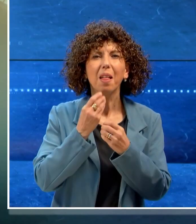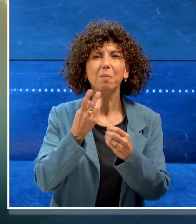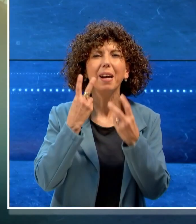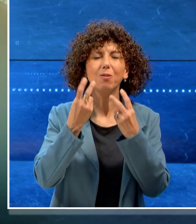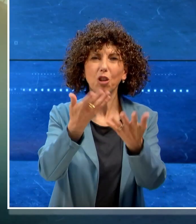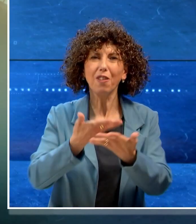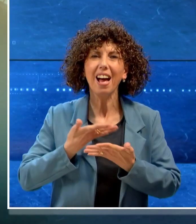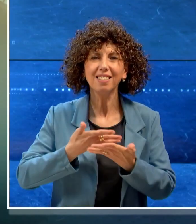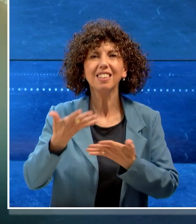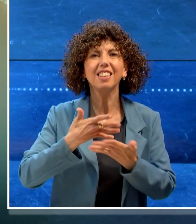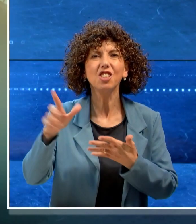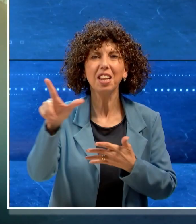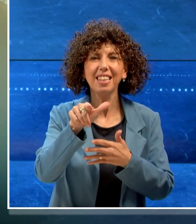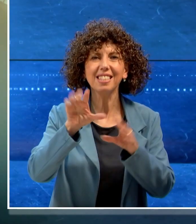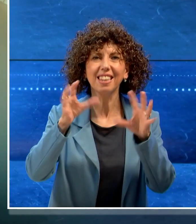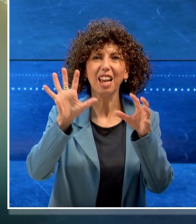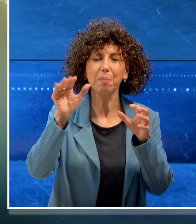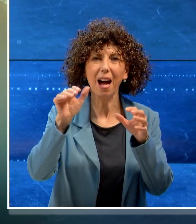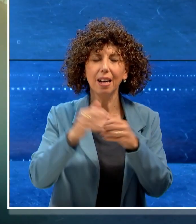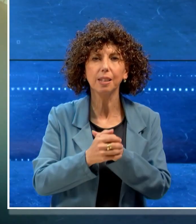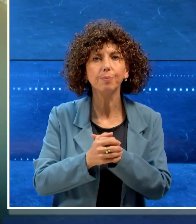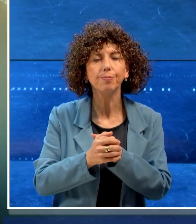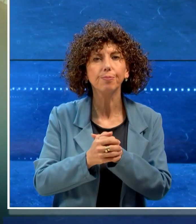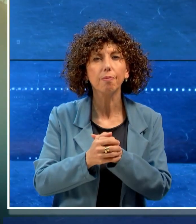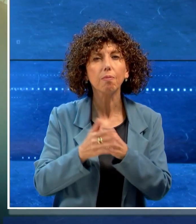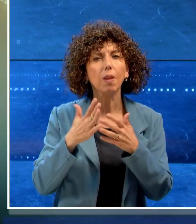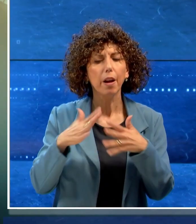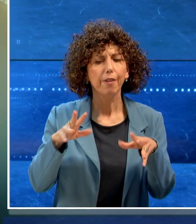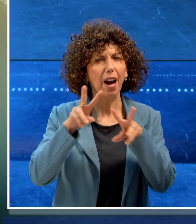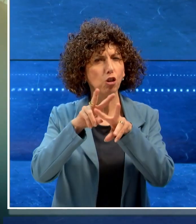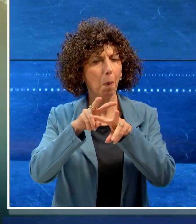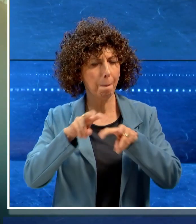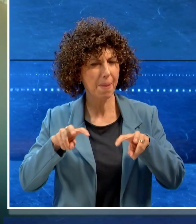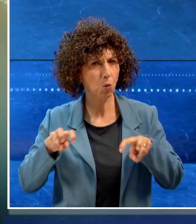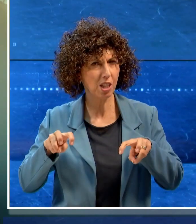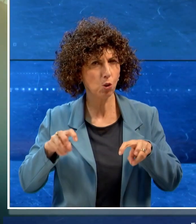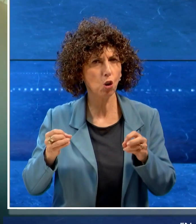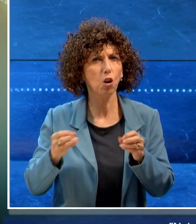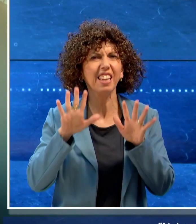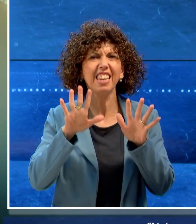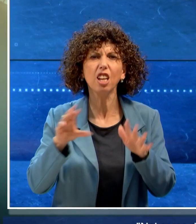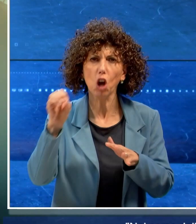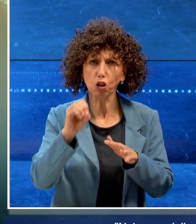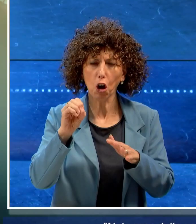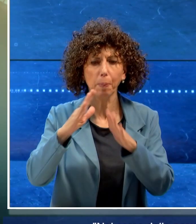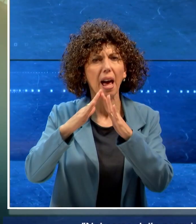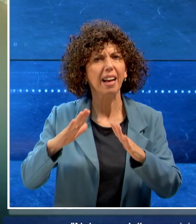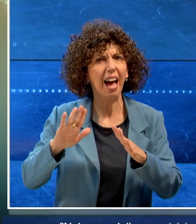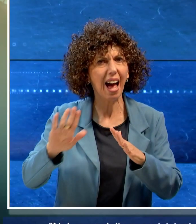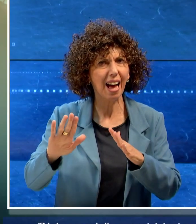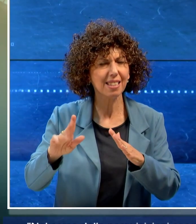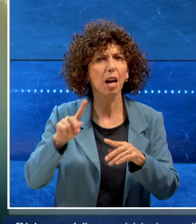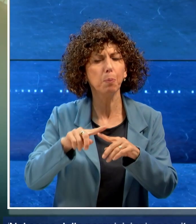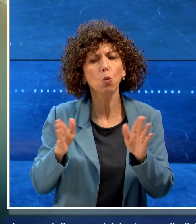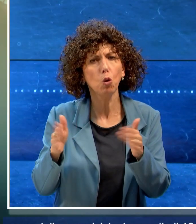Bentrovati con il TGLIS di Telebari. Nel corso delle perquisizioni eseguite il 10 ottobre nell'abitazione e in altri